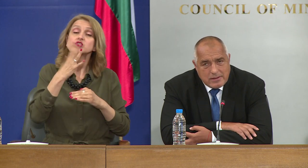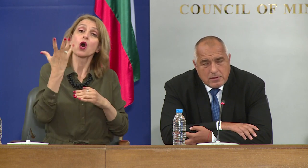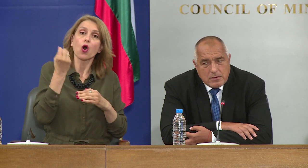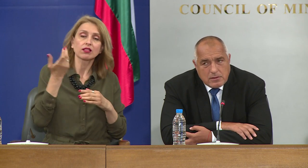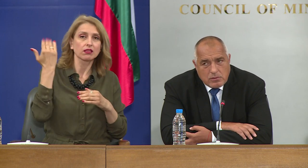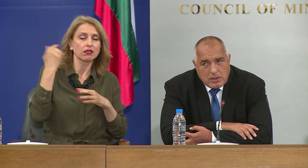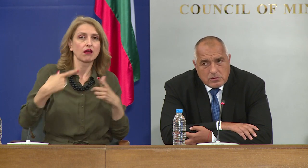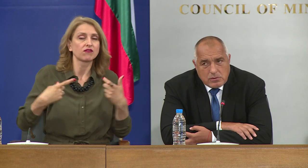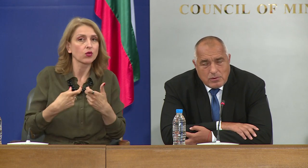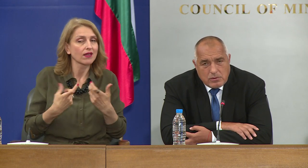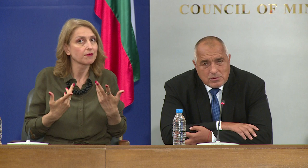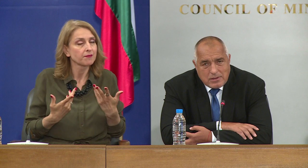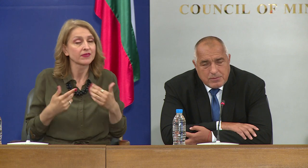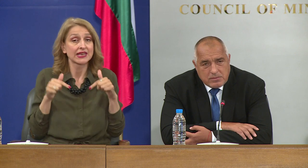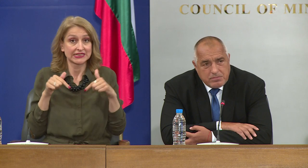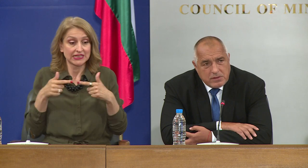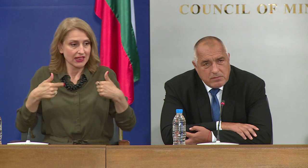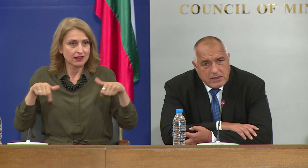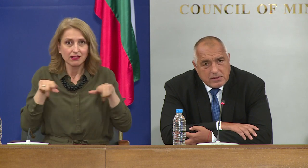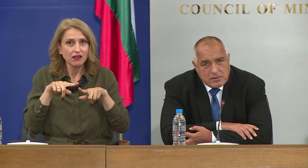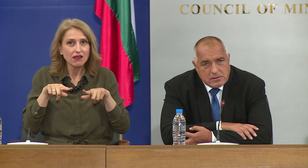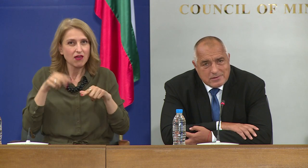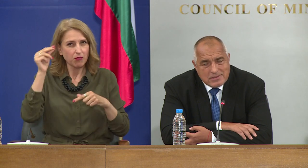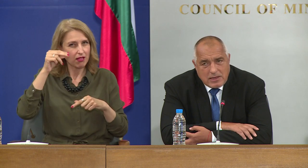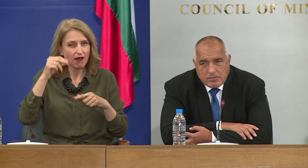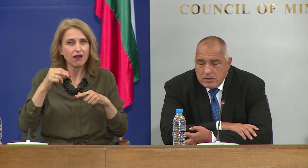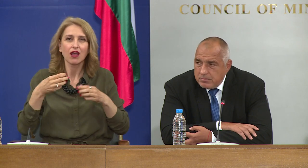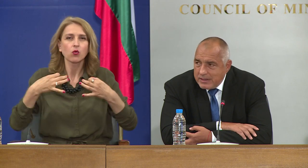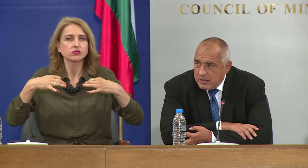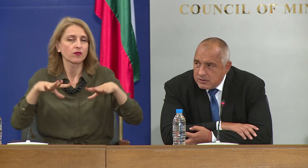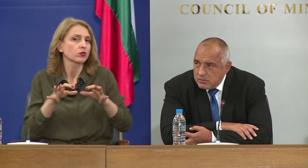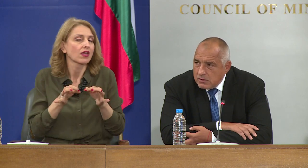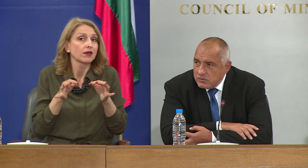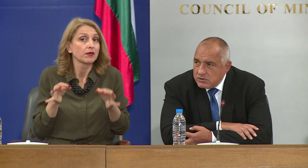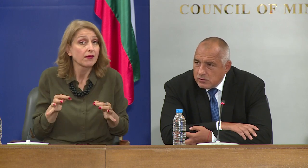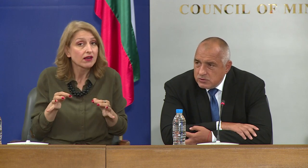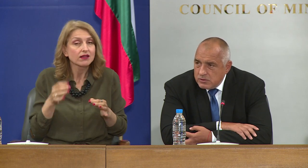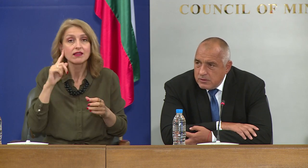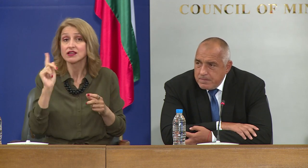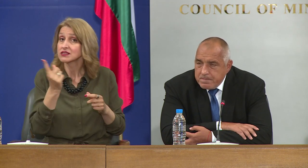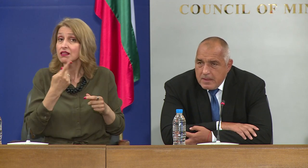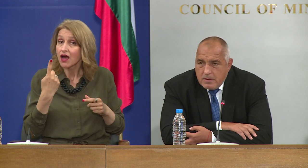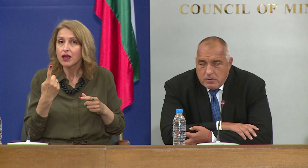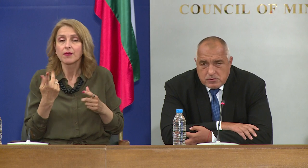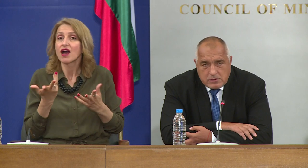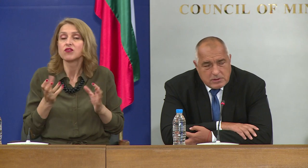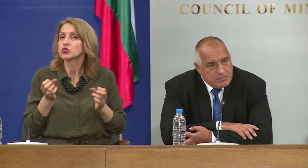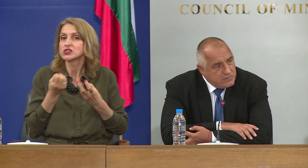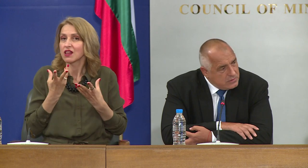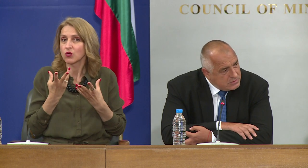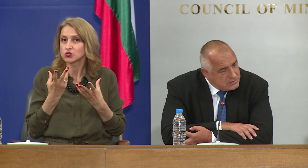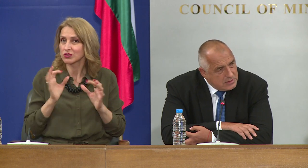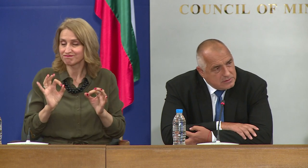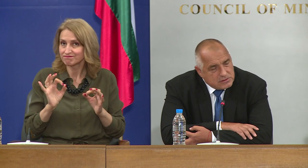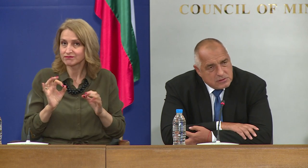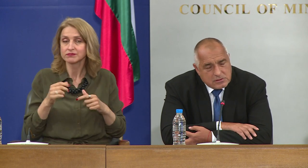ние, когато отхлабихме първи мерките, знаехме прекрасно какво ще се случи. от сутринта